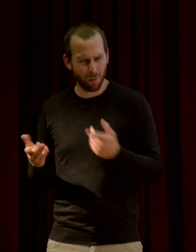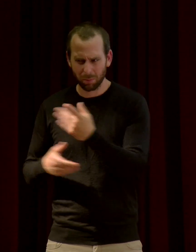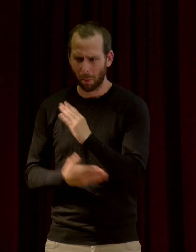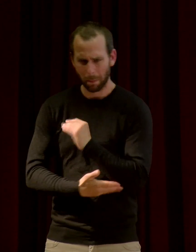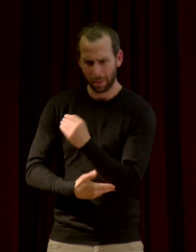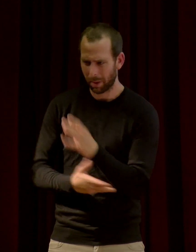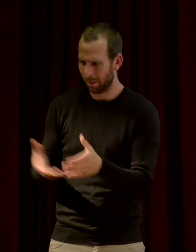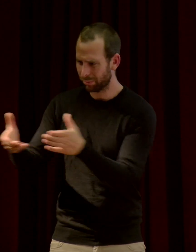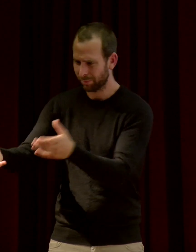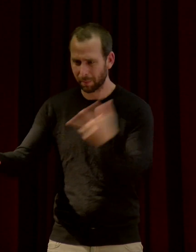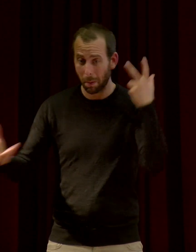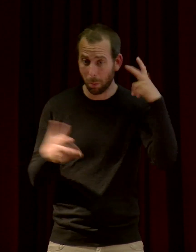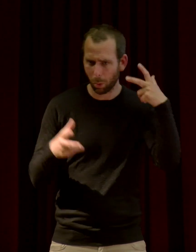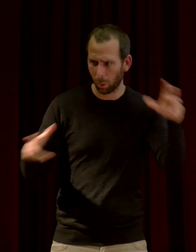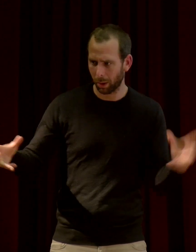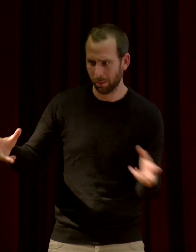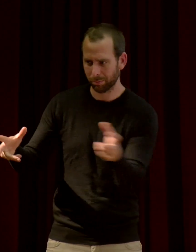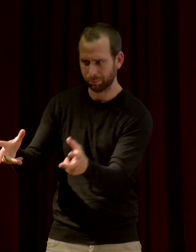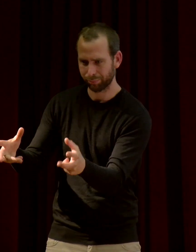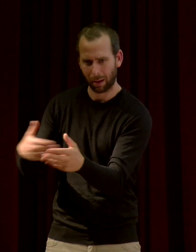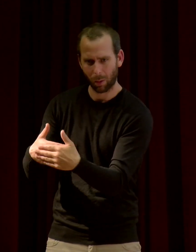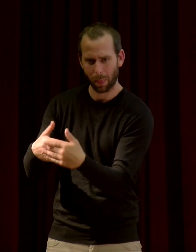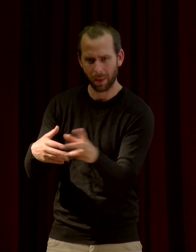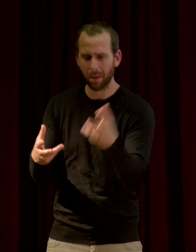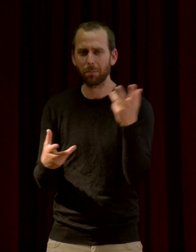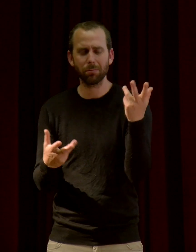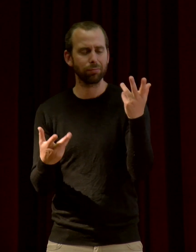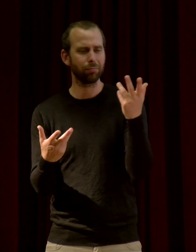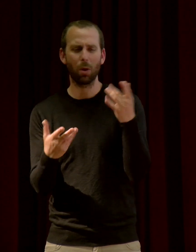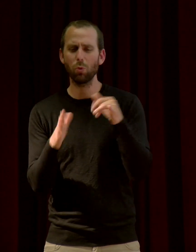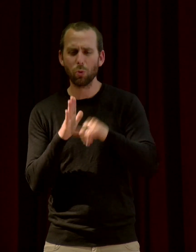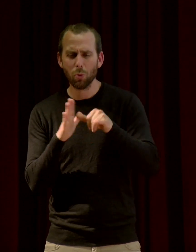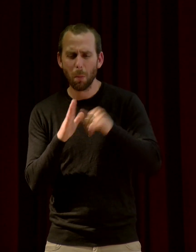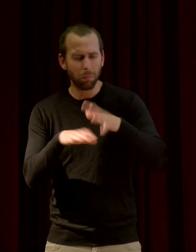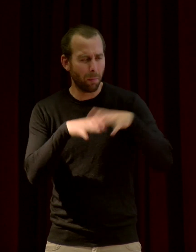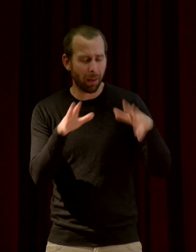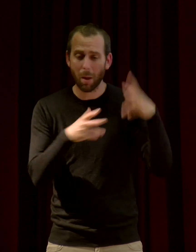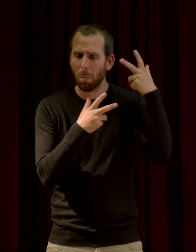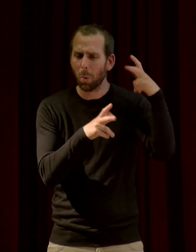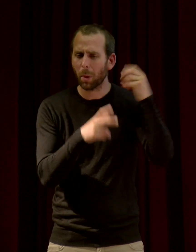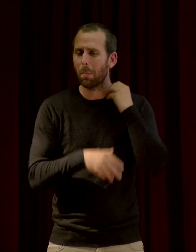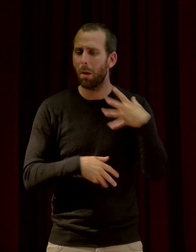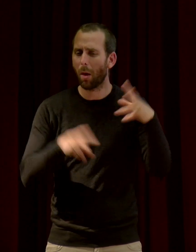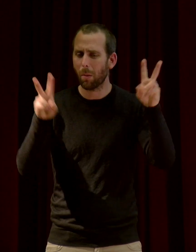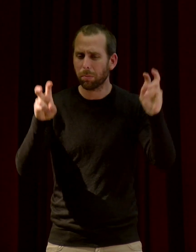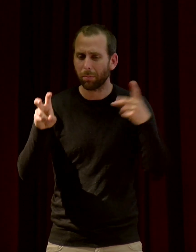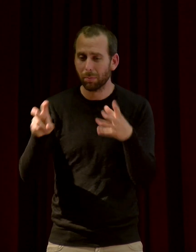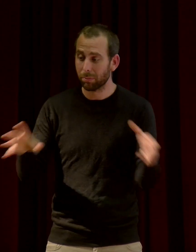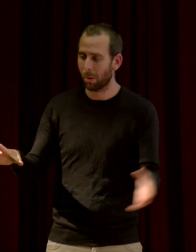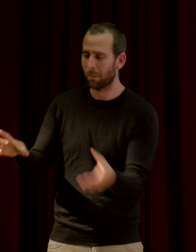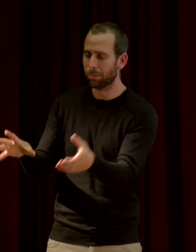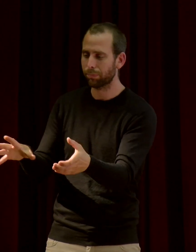Il y a des milliards de vues sur YouTube de bruit blanc. Alors, est-ce que c'est l'équivalent de la petite loupiote